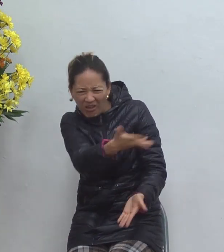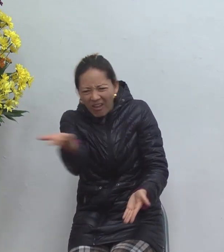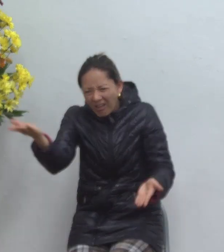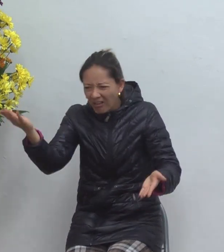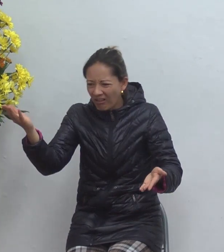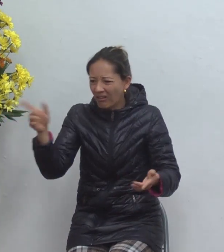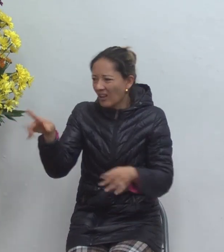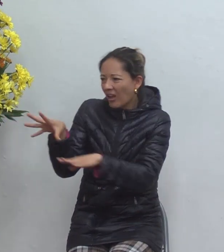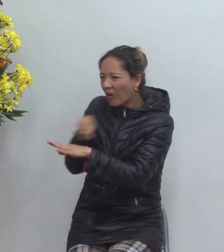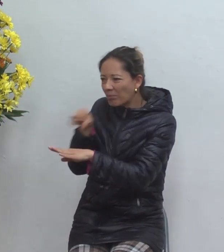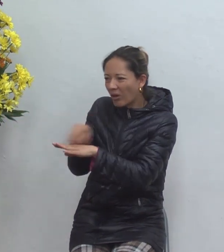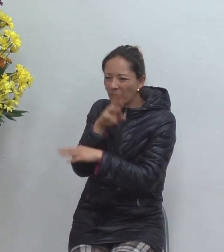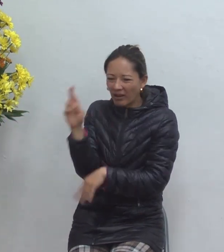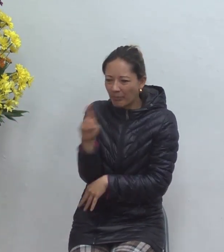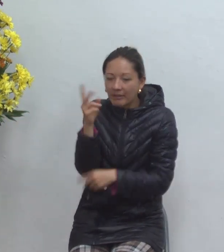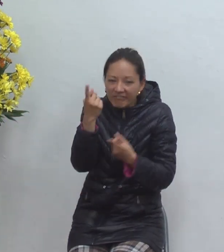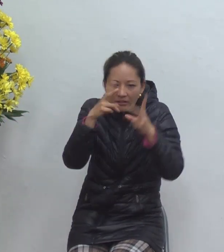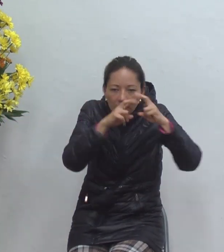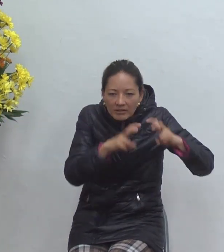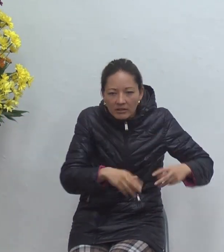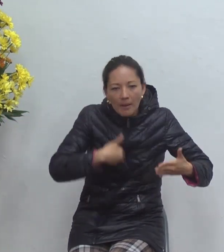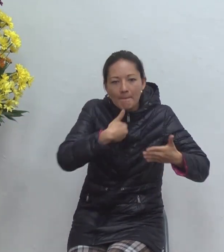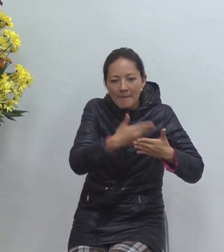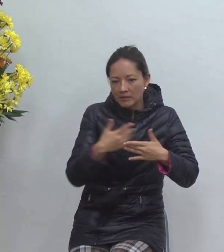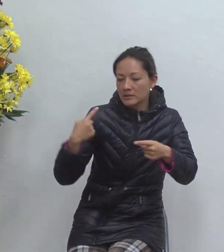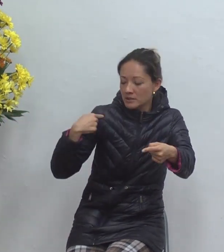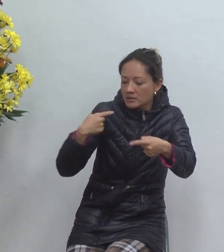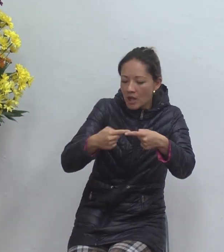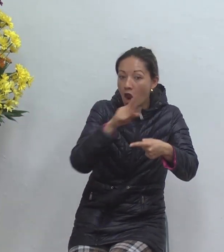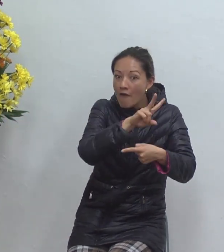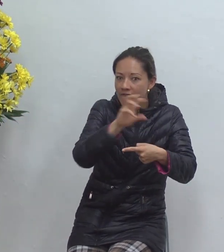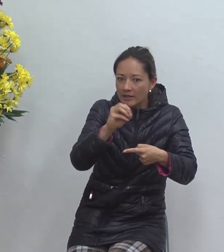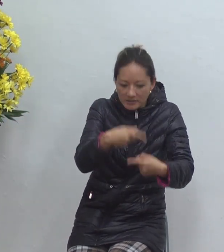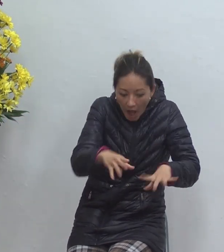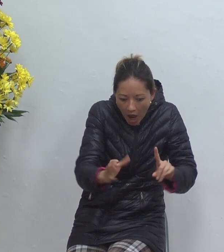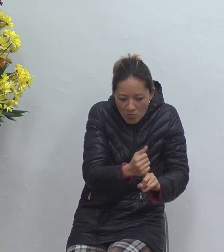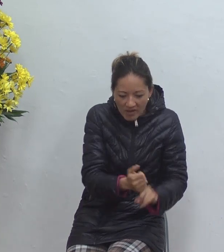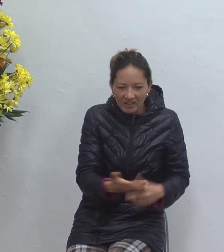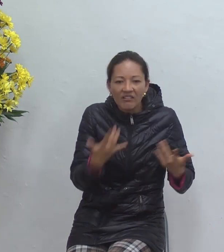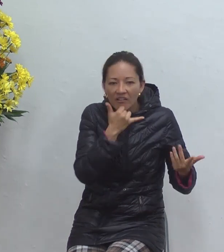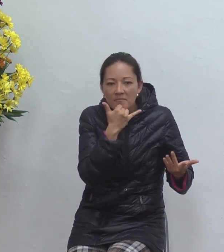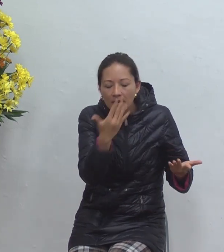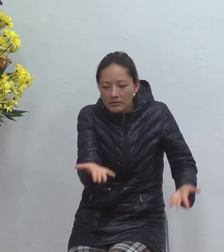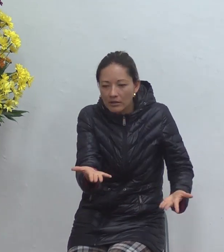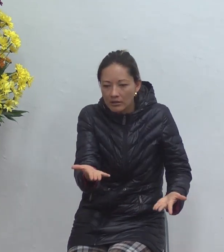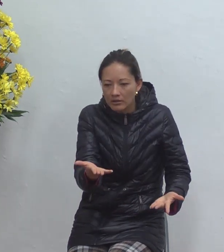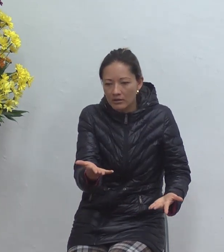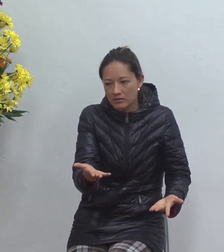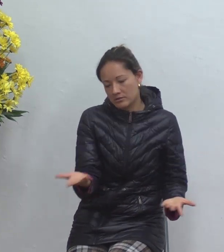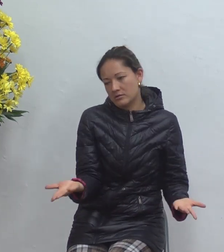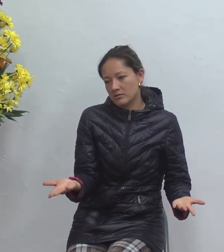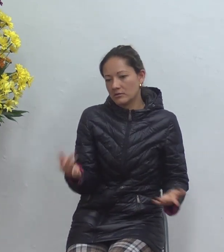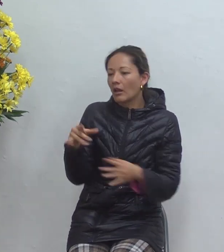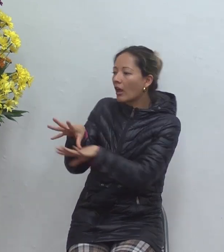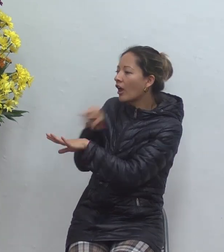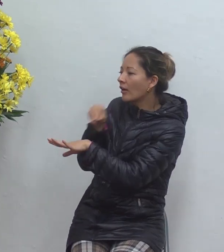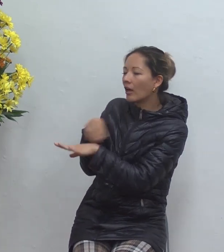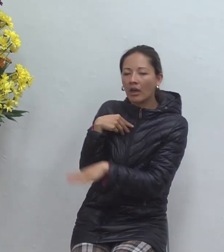repita repite algo que le meten en medio del sentido común el sentido común no es la razón el sentido común es la forma de